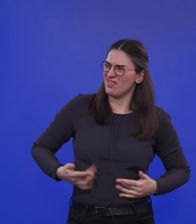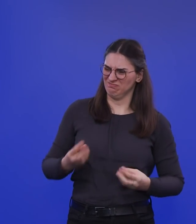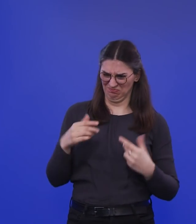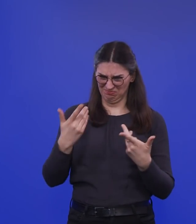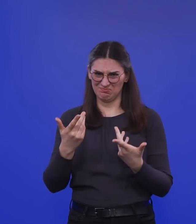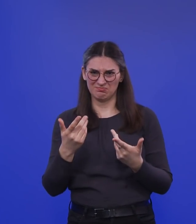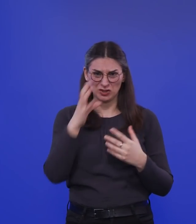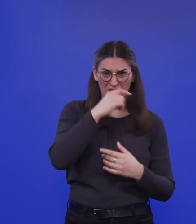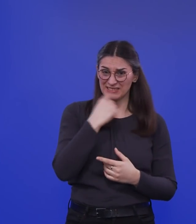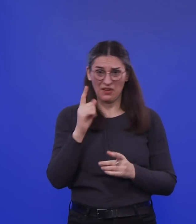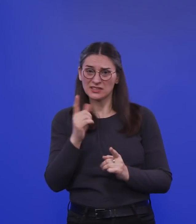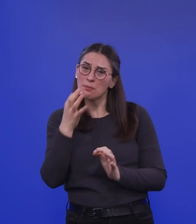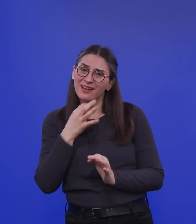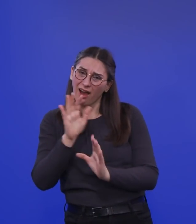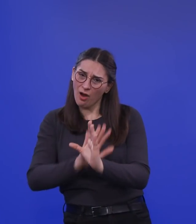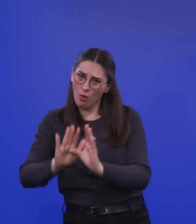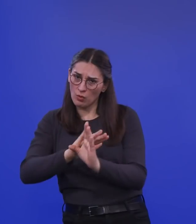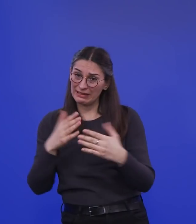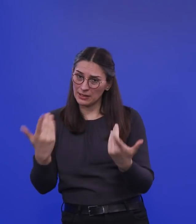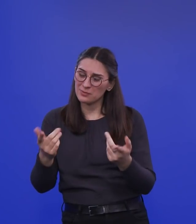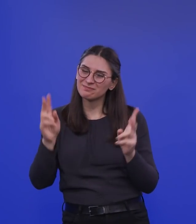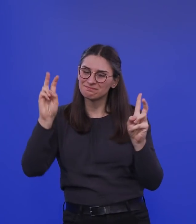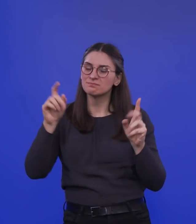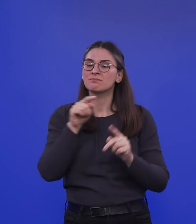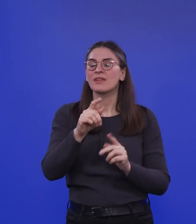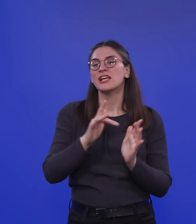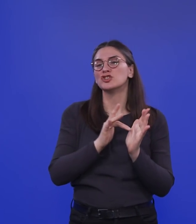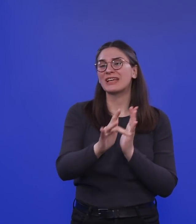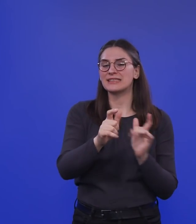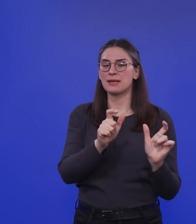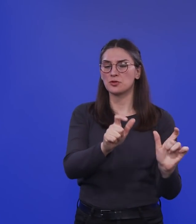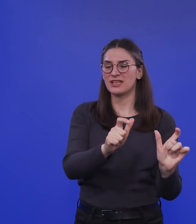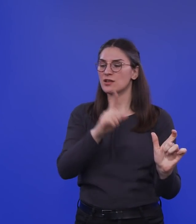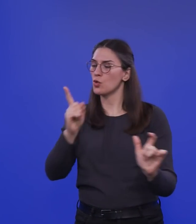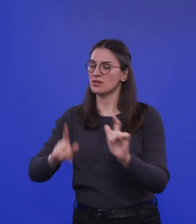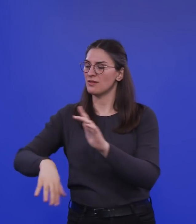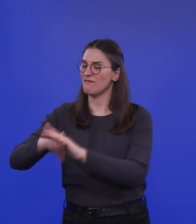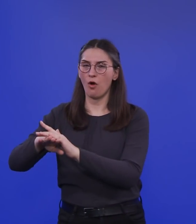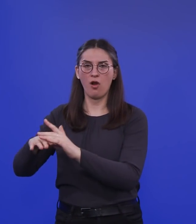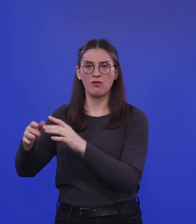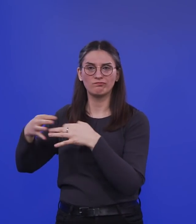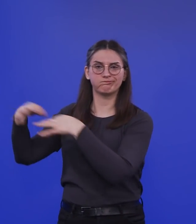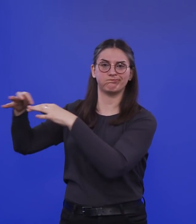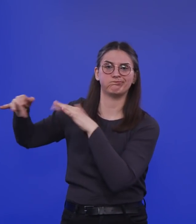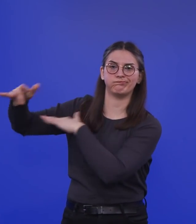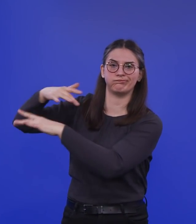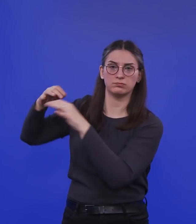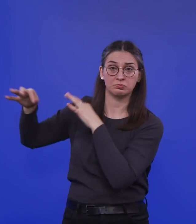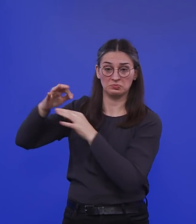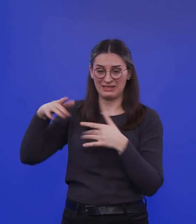Sie uns erklären, ob es zwischen der sterilisierenden Immunität und der absoluten Weitergabe einen Mechanismus gibt, den wir als Laie verstehen